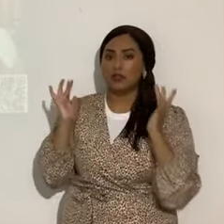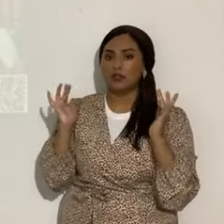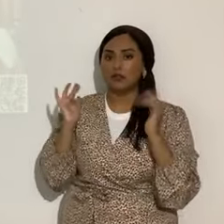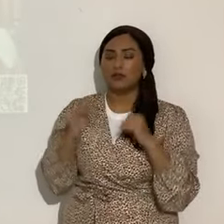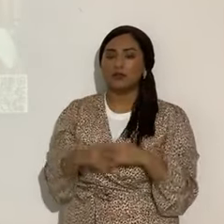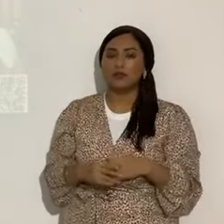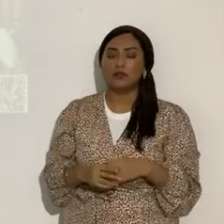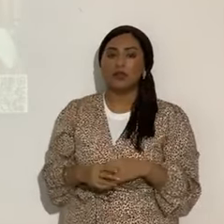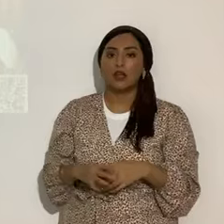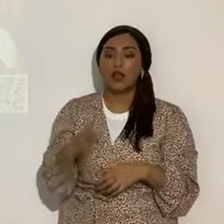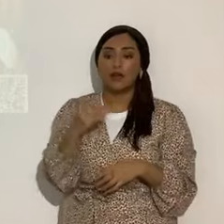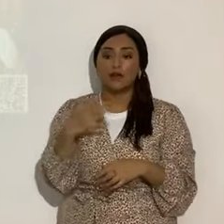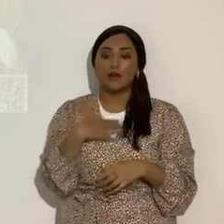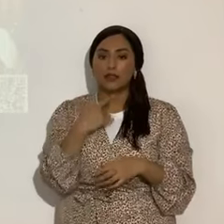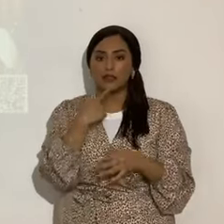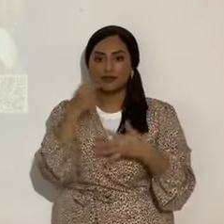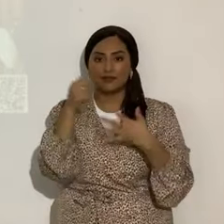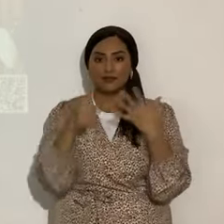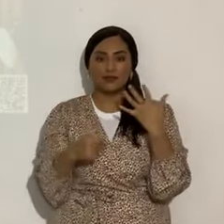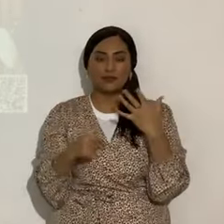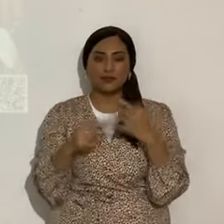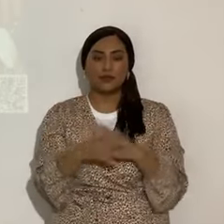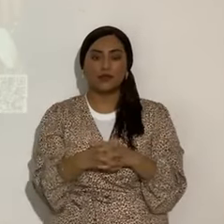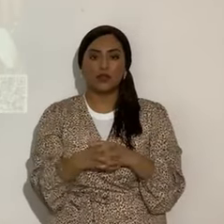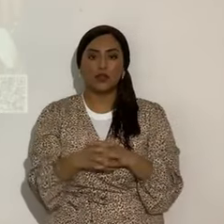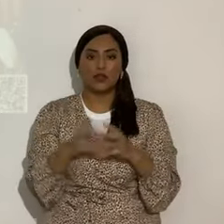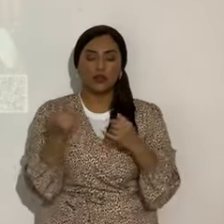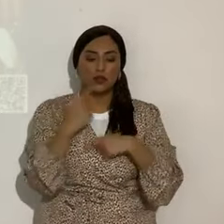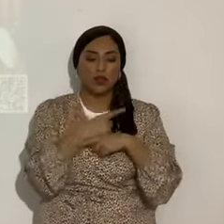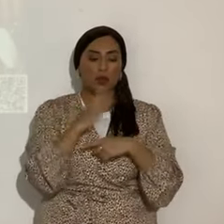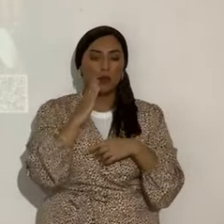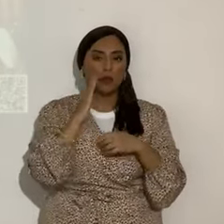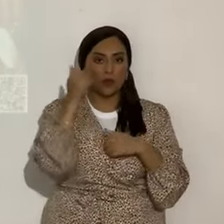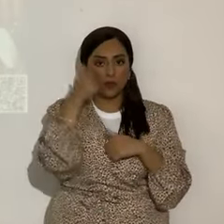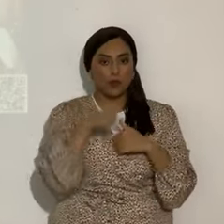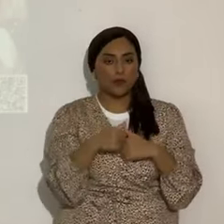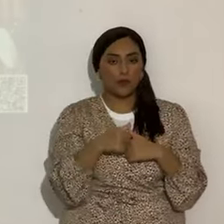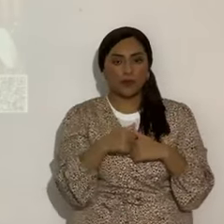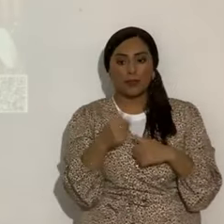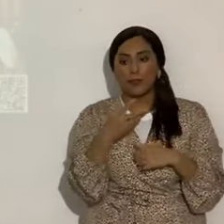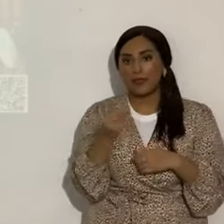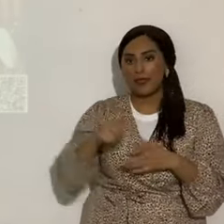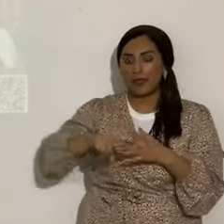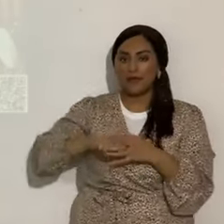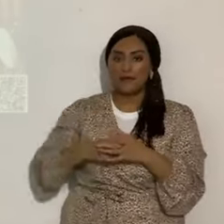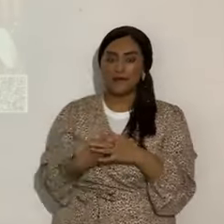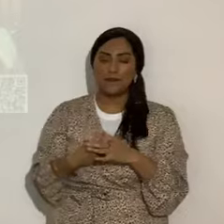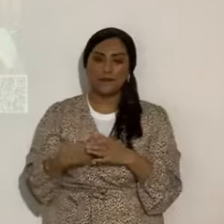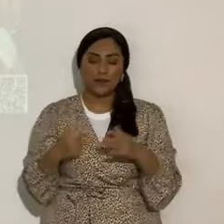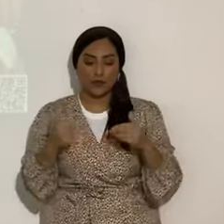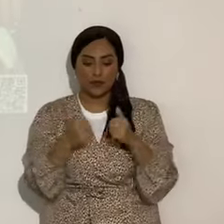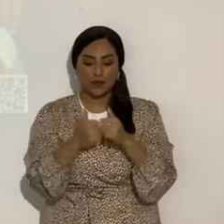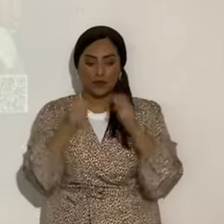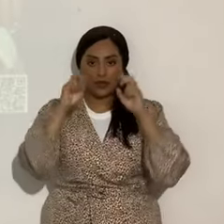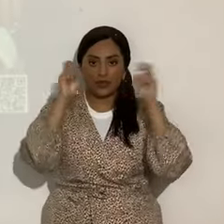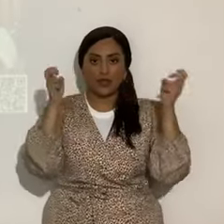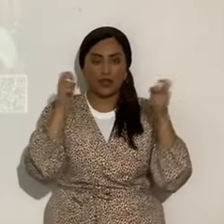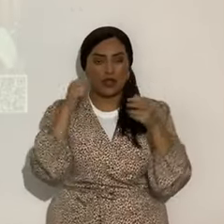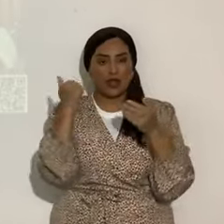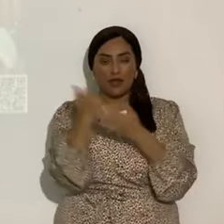Y comenté otras cosas, pero ahorita lo vamos a recordar aquí, y empiezo con la ministración, pero todo es un solo